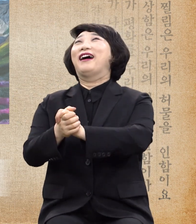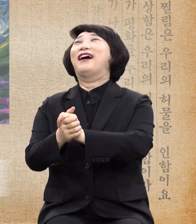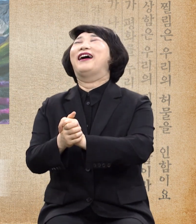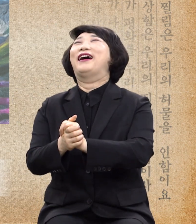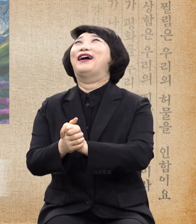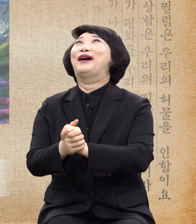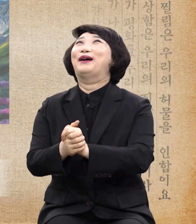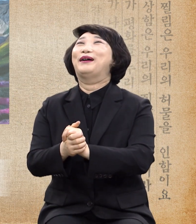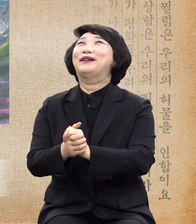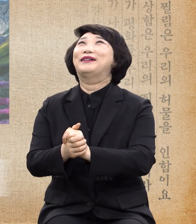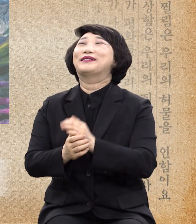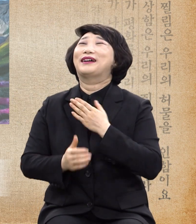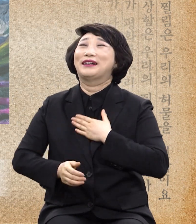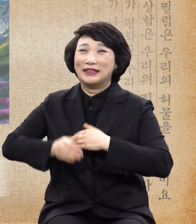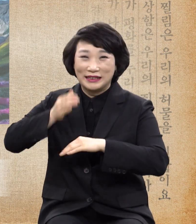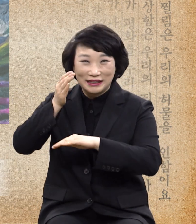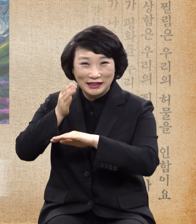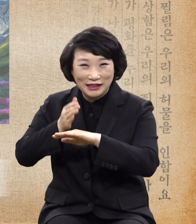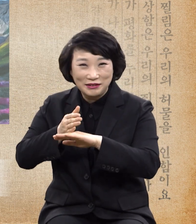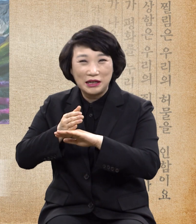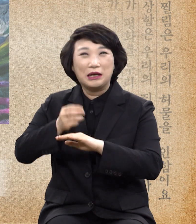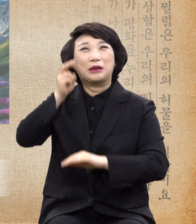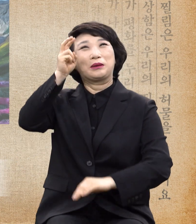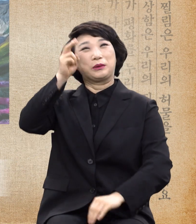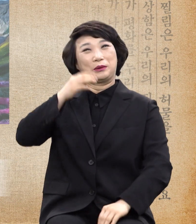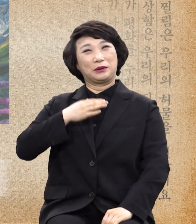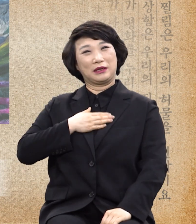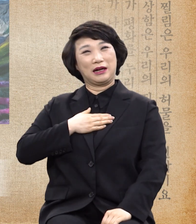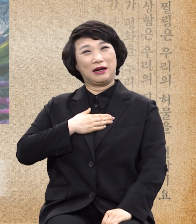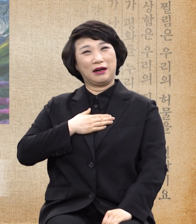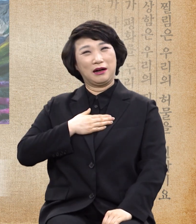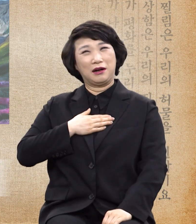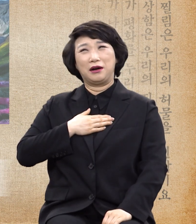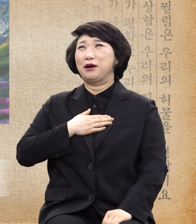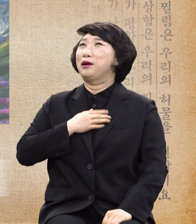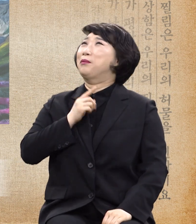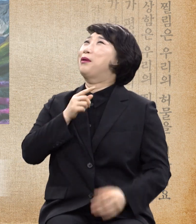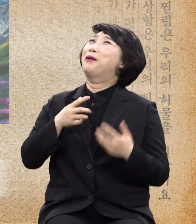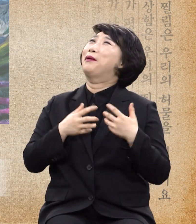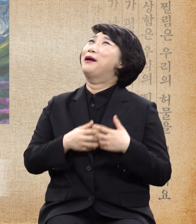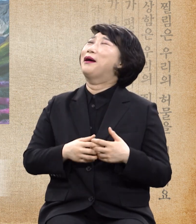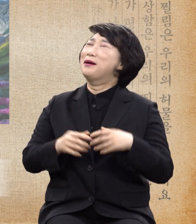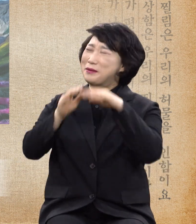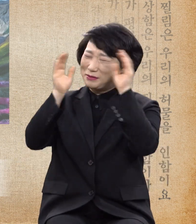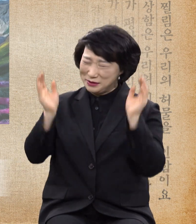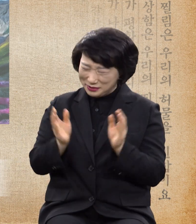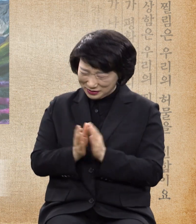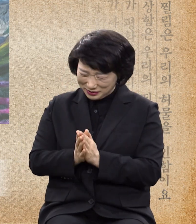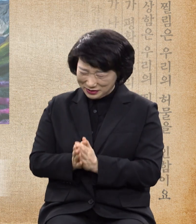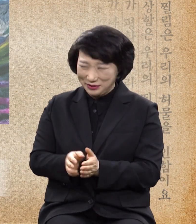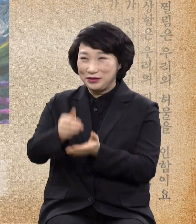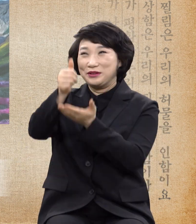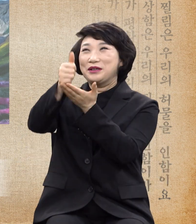얼마나 감사할까. 나는 할 말이 없어. 다 주님의 은혜니까.